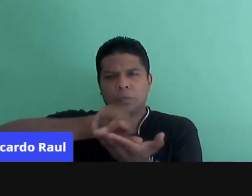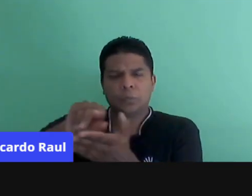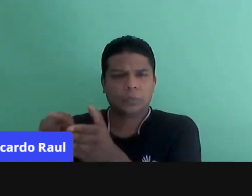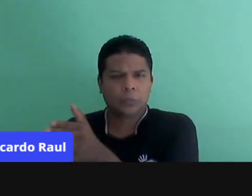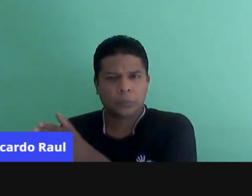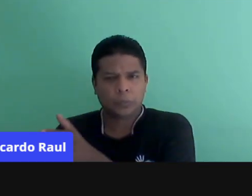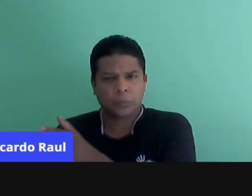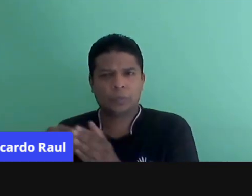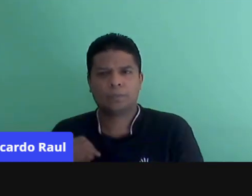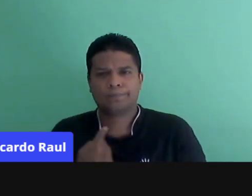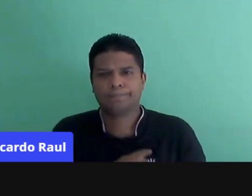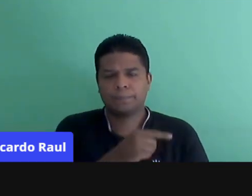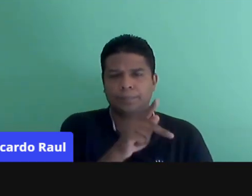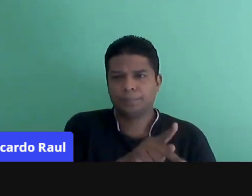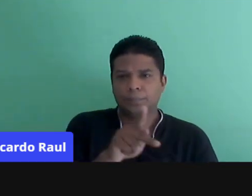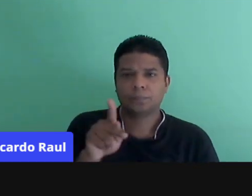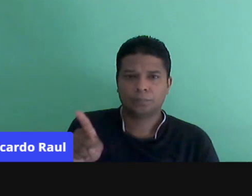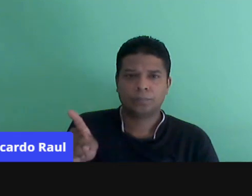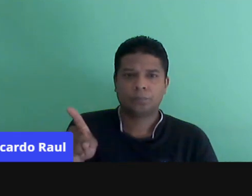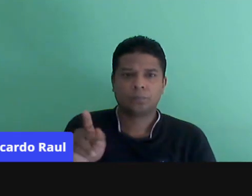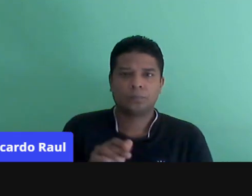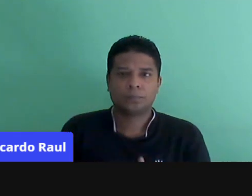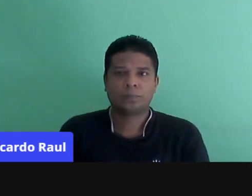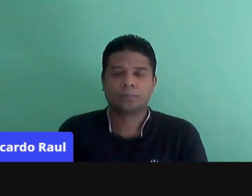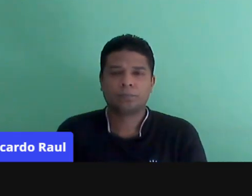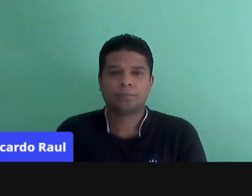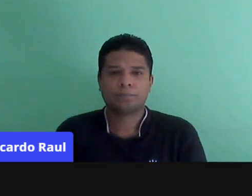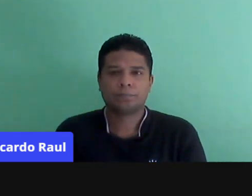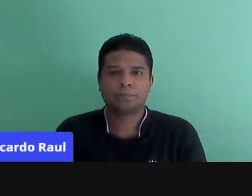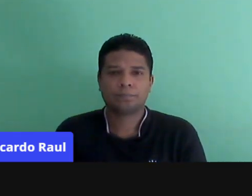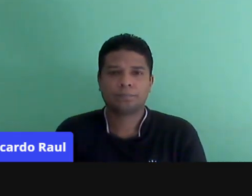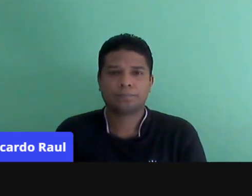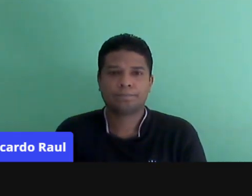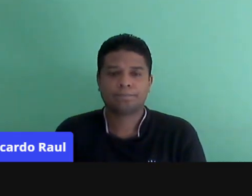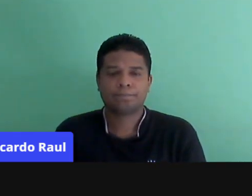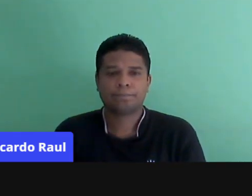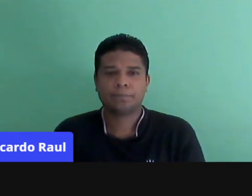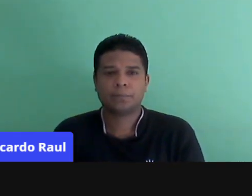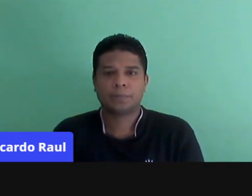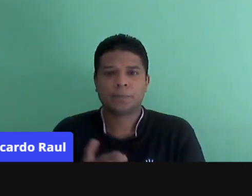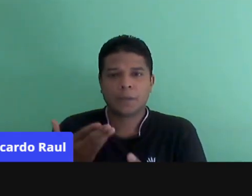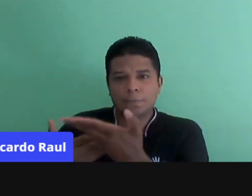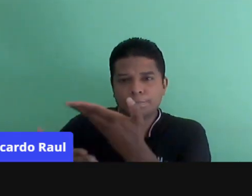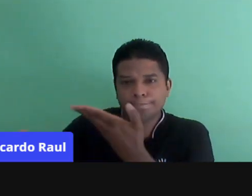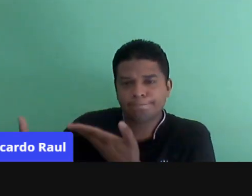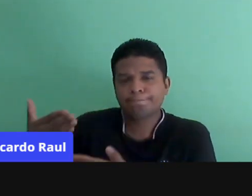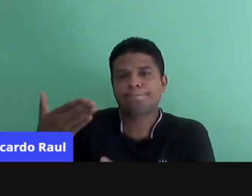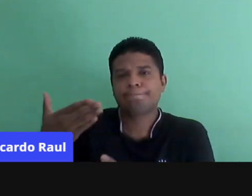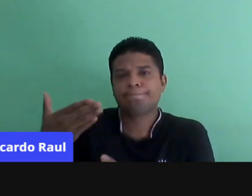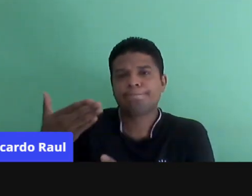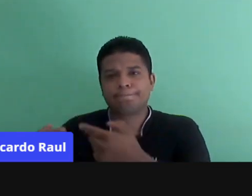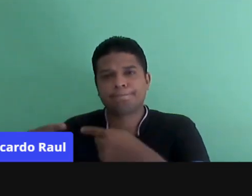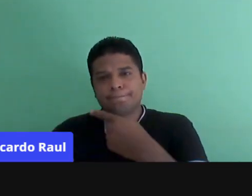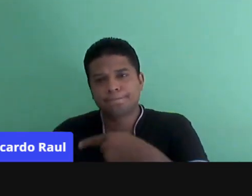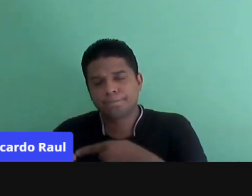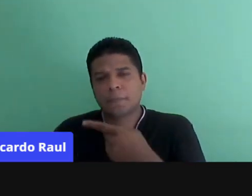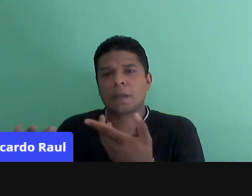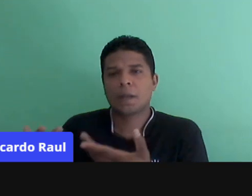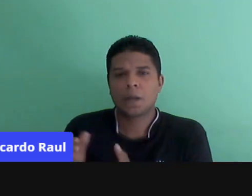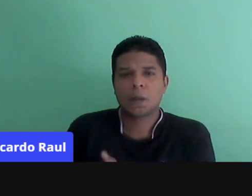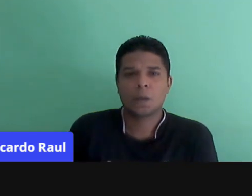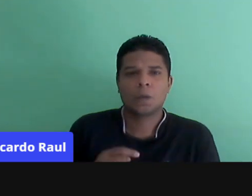professores, como nosso patrono da educação, a questão do diálogo presente nas aulas, nas